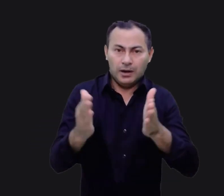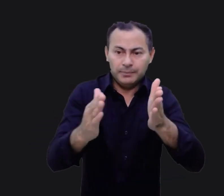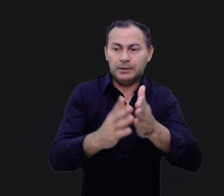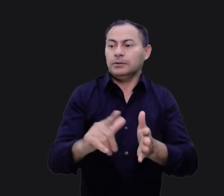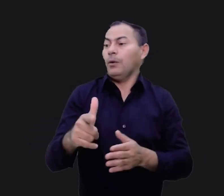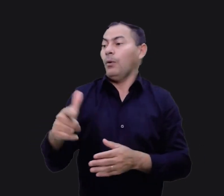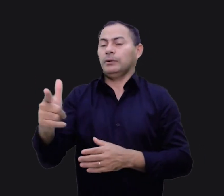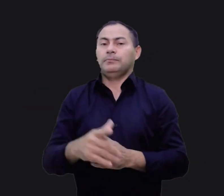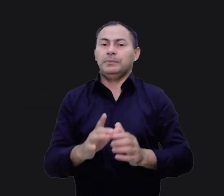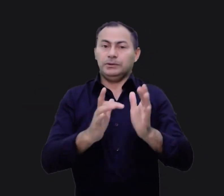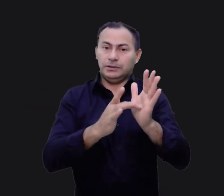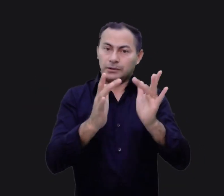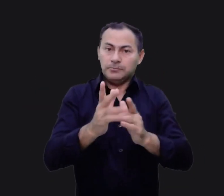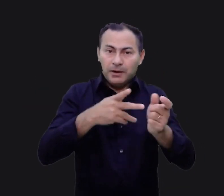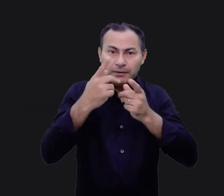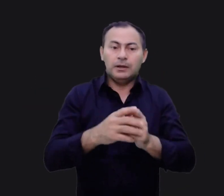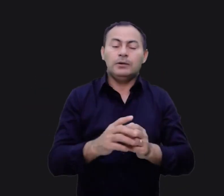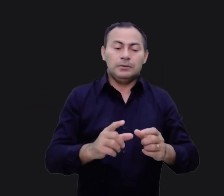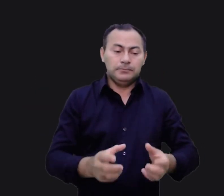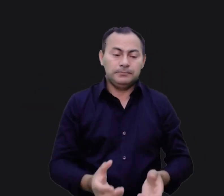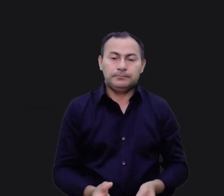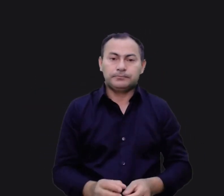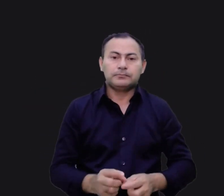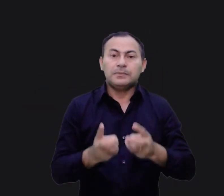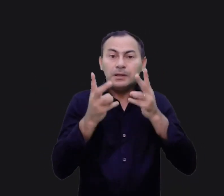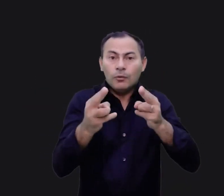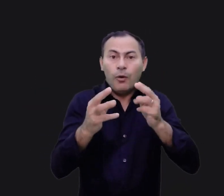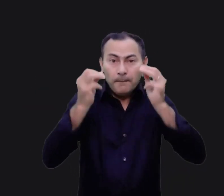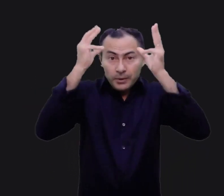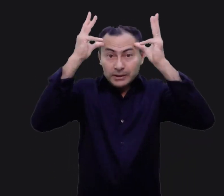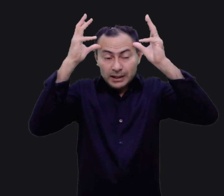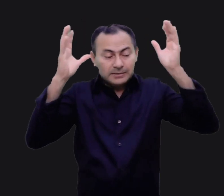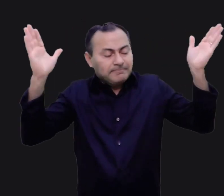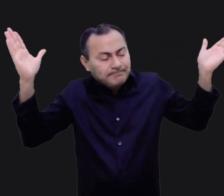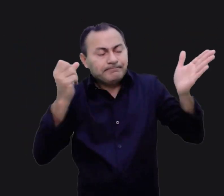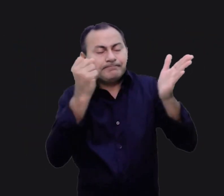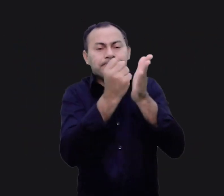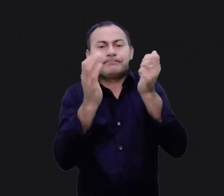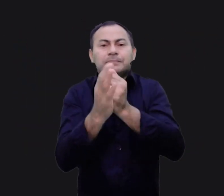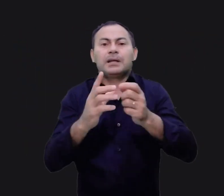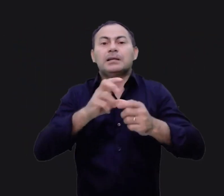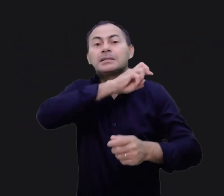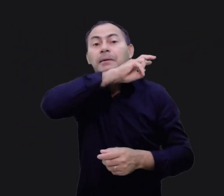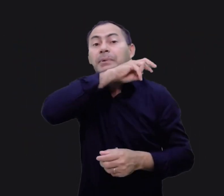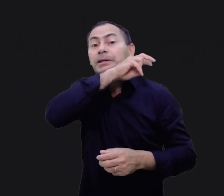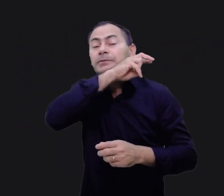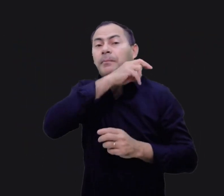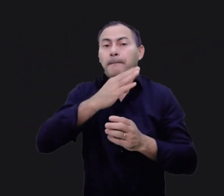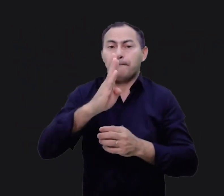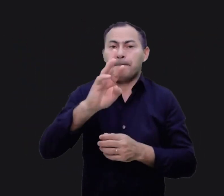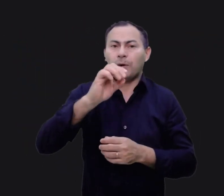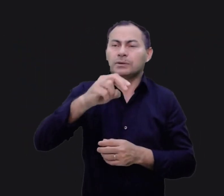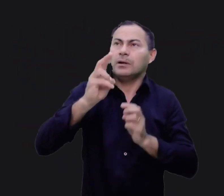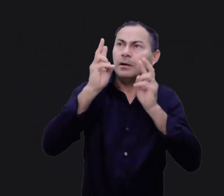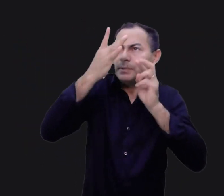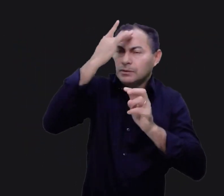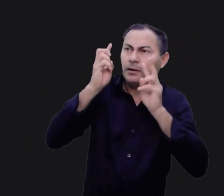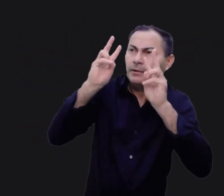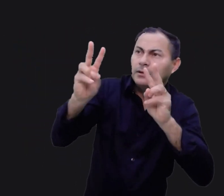caminho e não há outro. Ele diz também, devo ser levantado como Moisés levantou aquela serpente de bronze. E quando as pessoas olhavam ela,